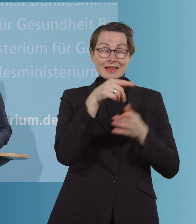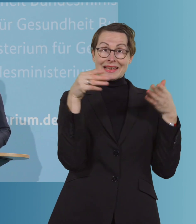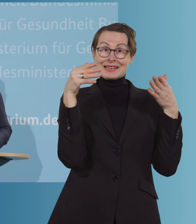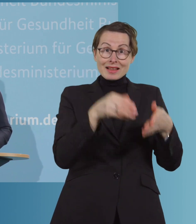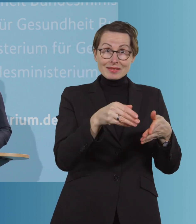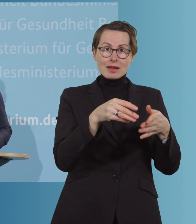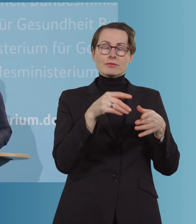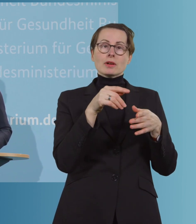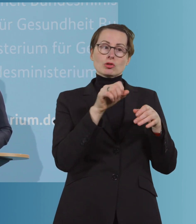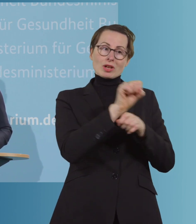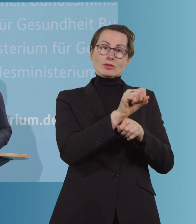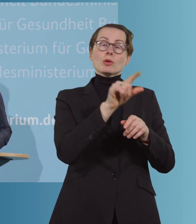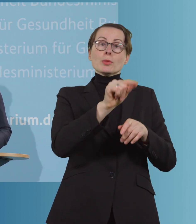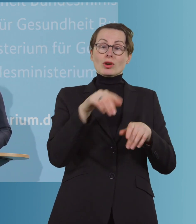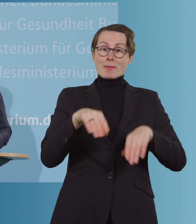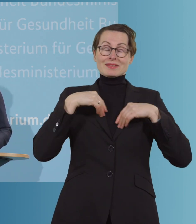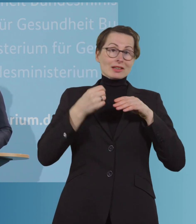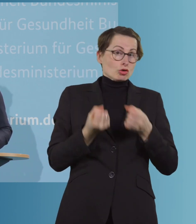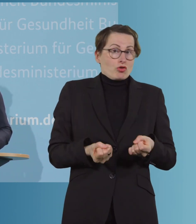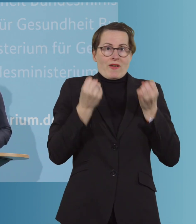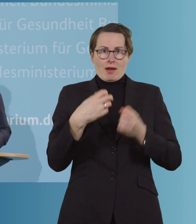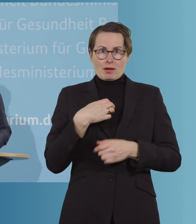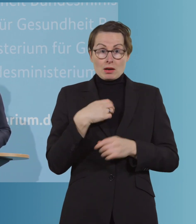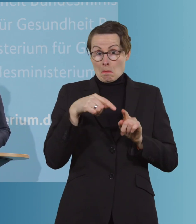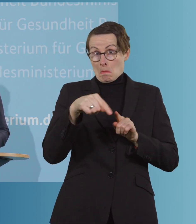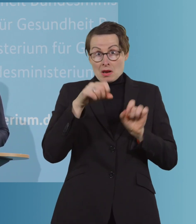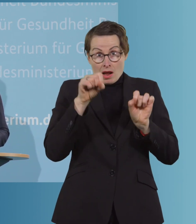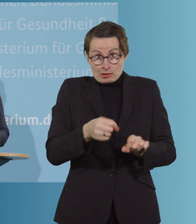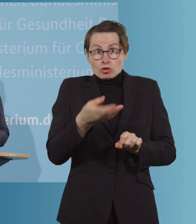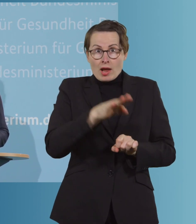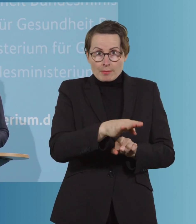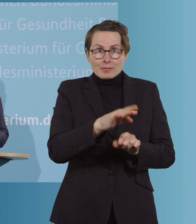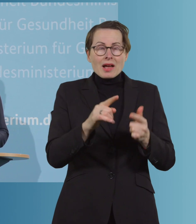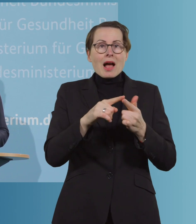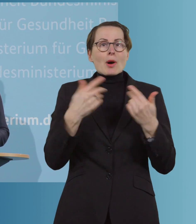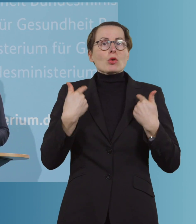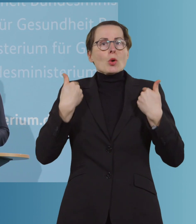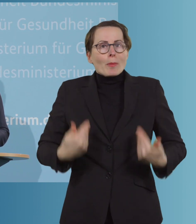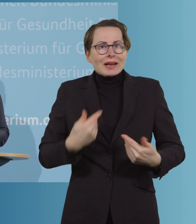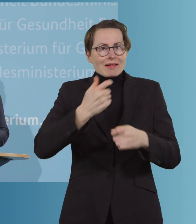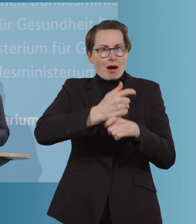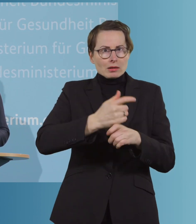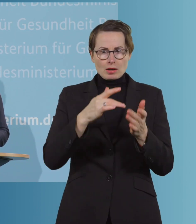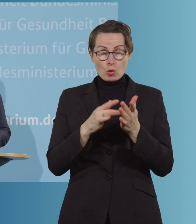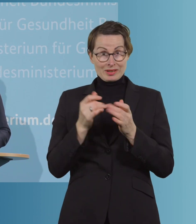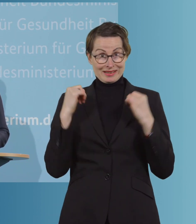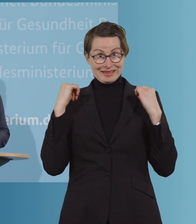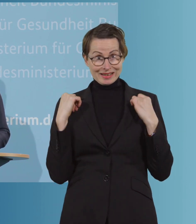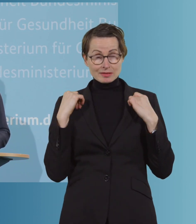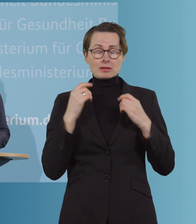erkranken und auch sterben und körperlich hart, weil sie im Dienst nur unter strengen Schutzverkehrungen, auch